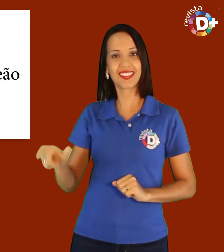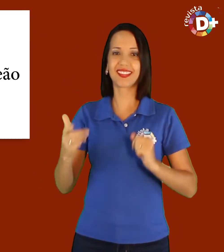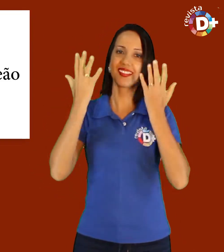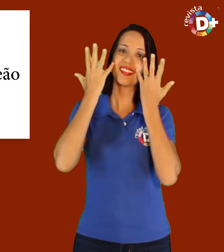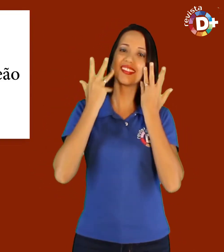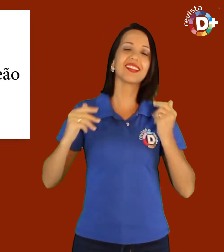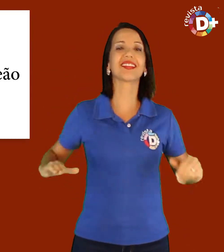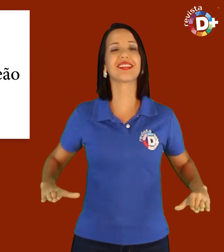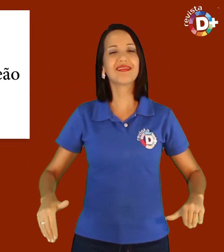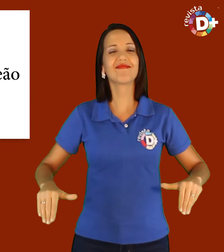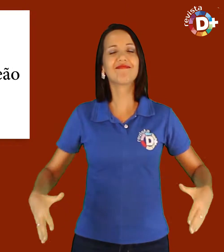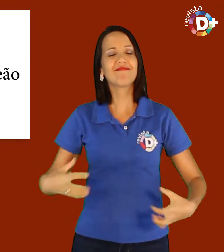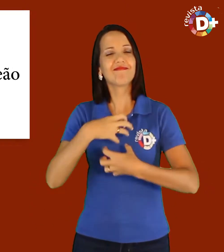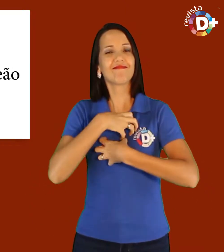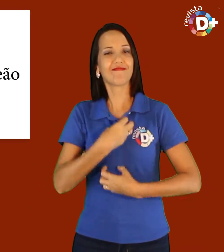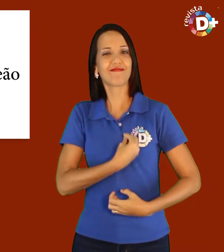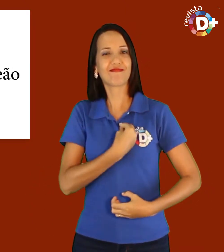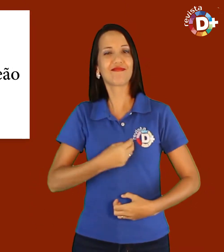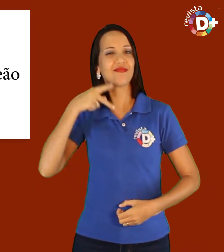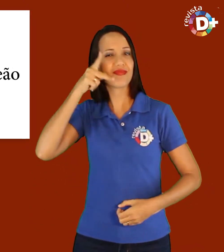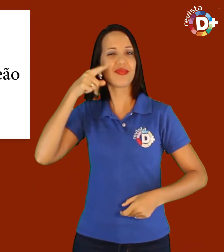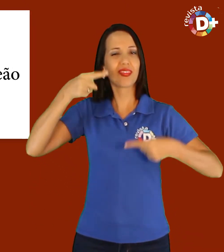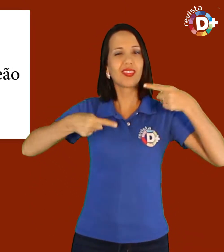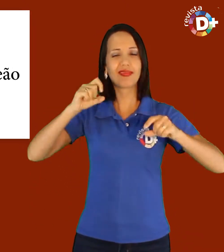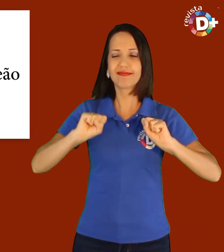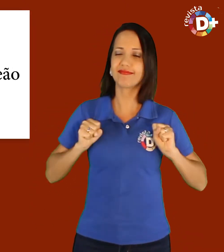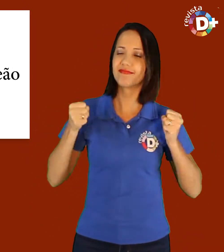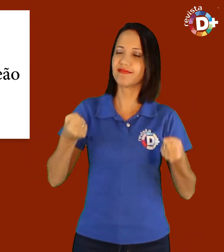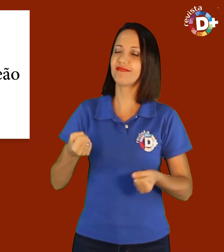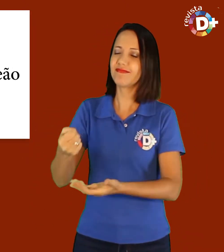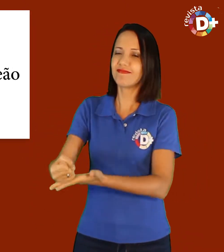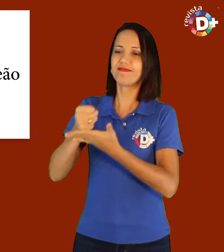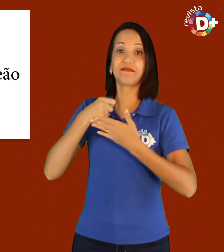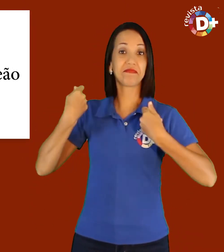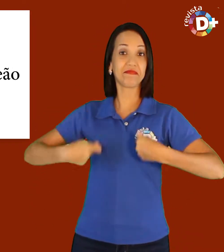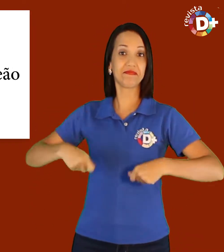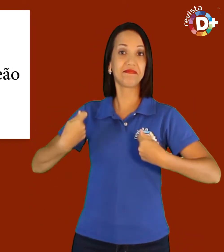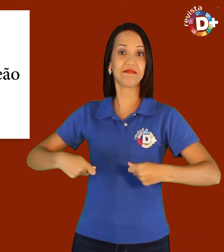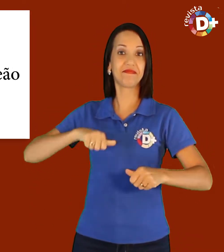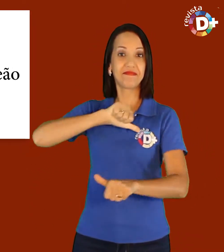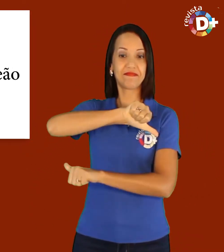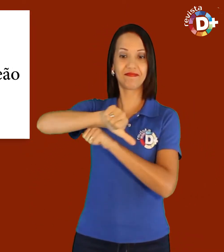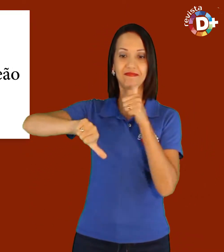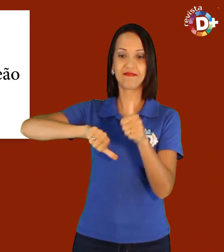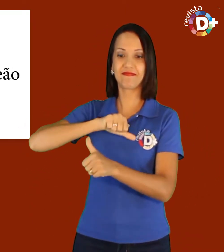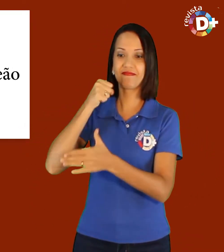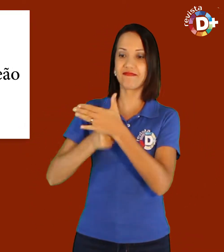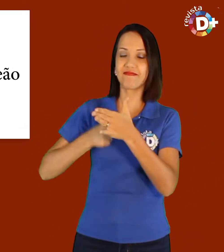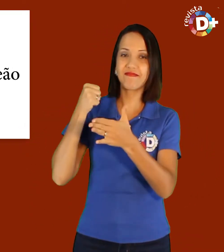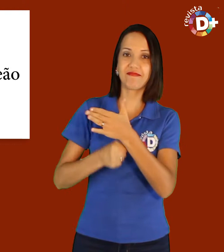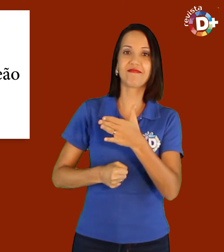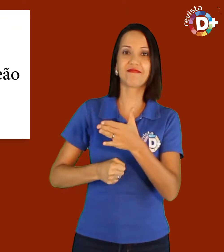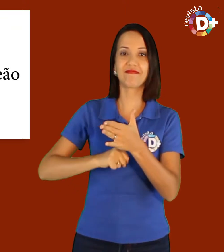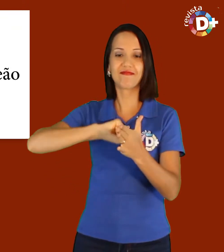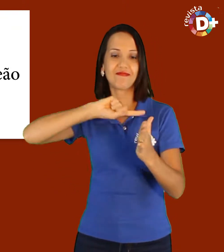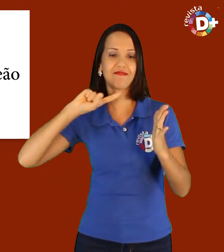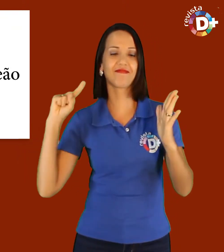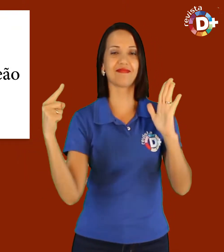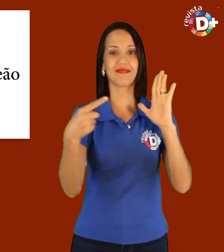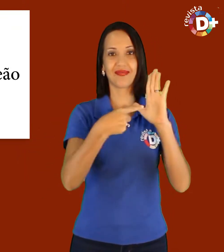com a paulistana Célia Leão, que encontrou na vida política a força necessária para transformar a sua luta